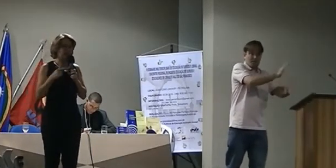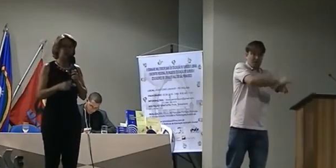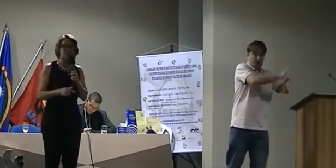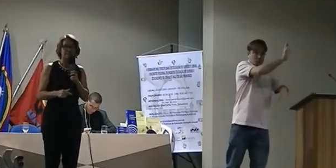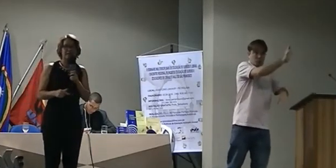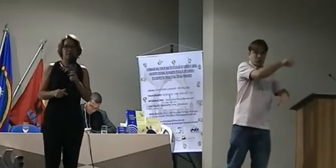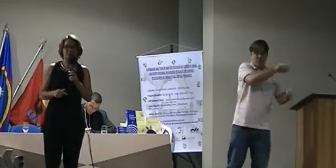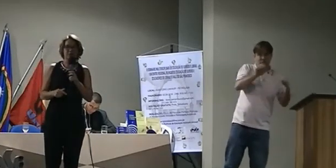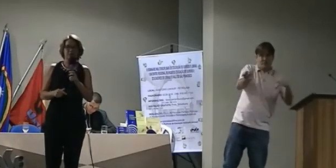aprendizagem.